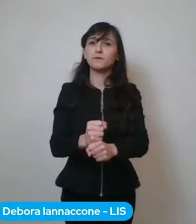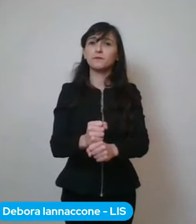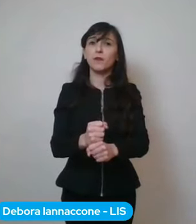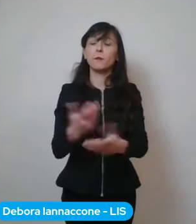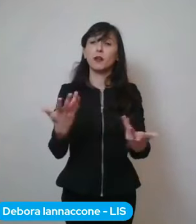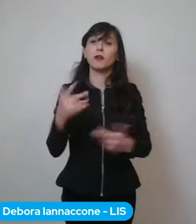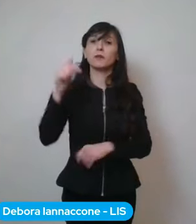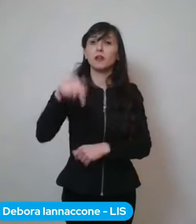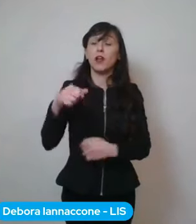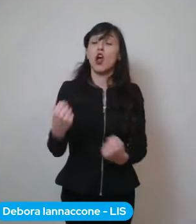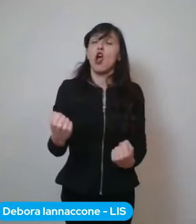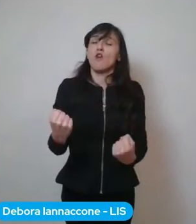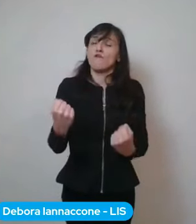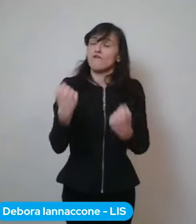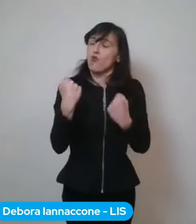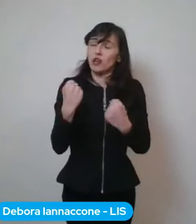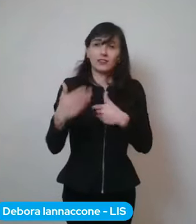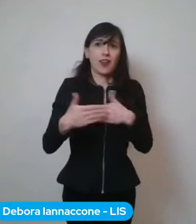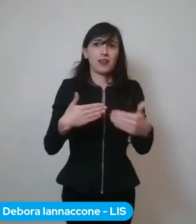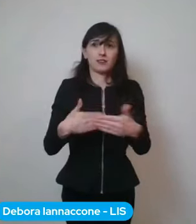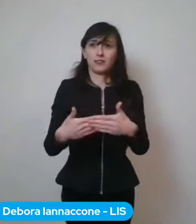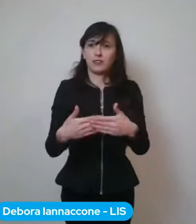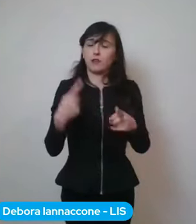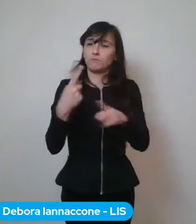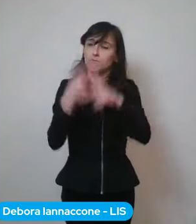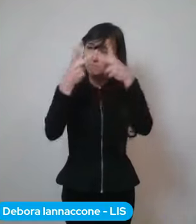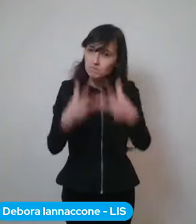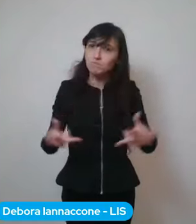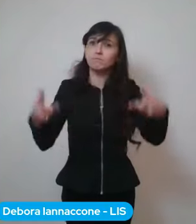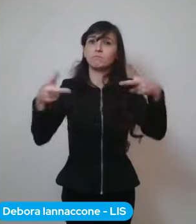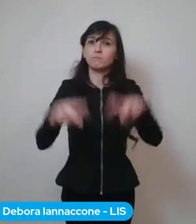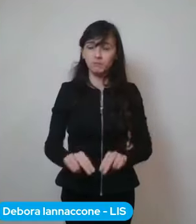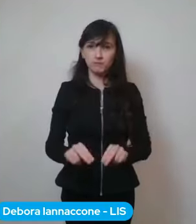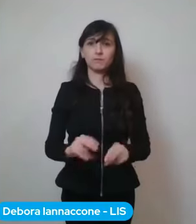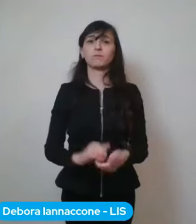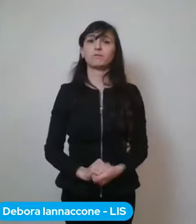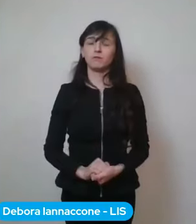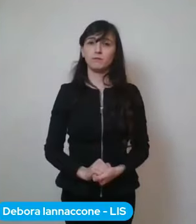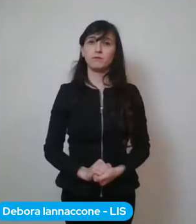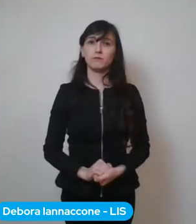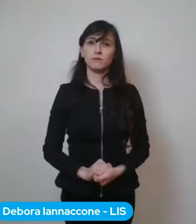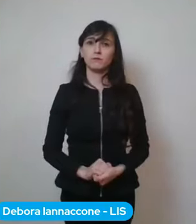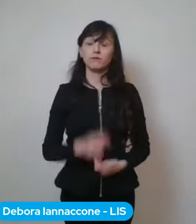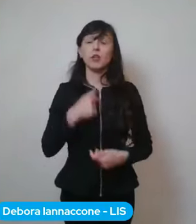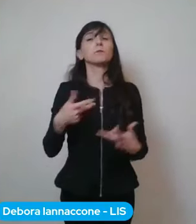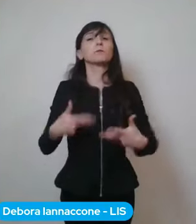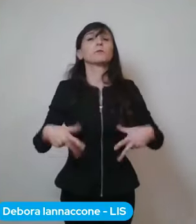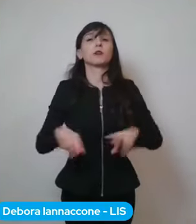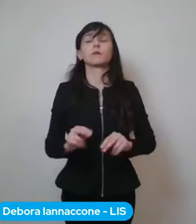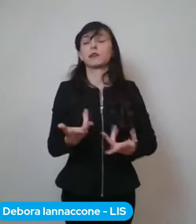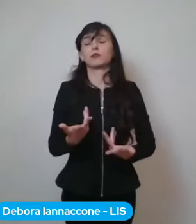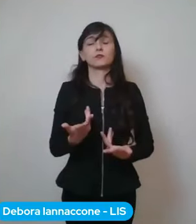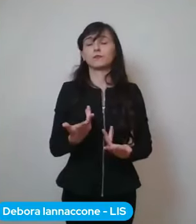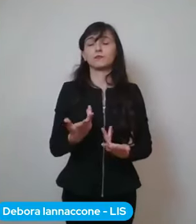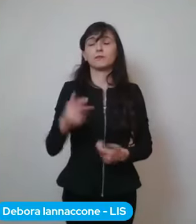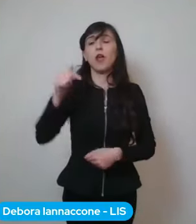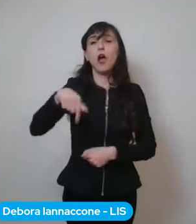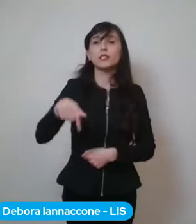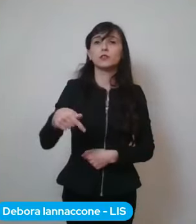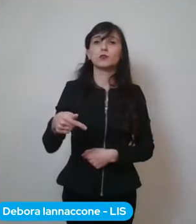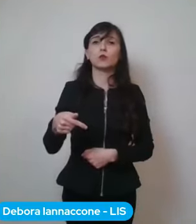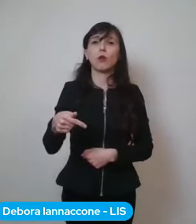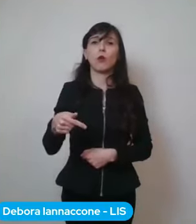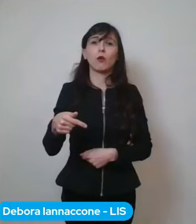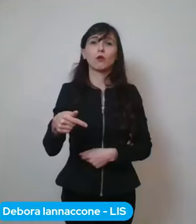volta veramente forza latina ce lo dobbiamo nuovamente tornare a dire eh ripeto non non entriamo adesso in in